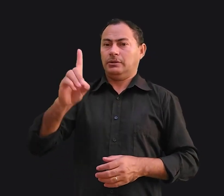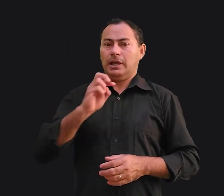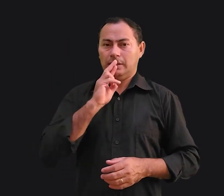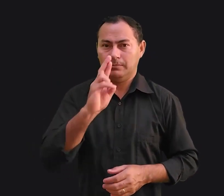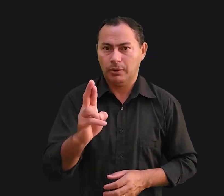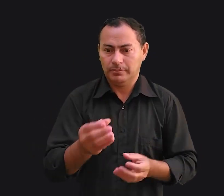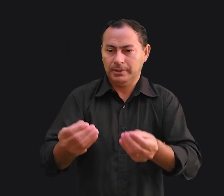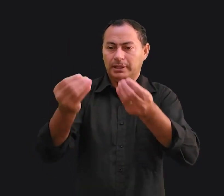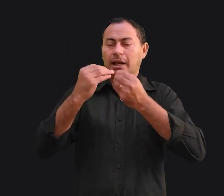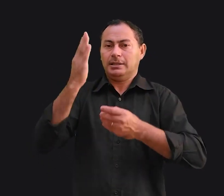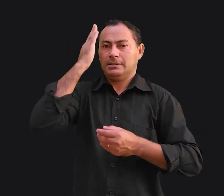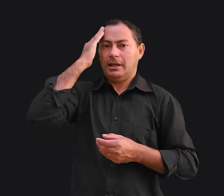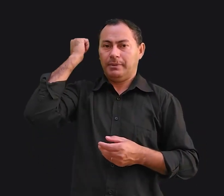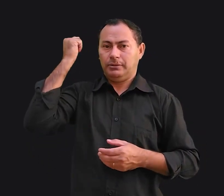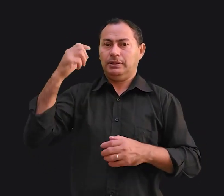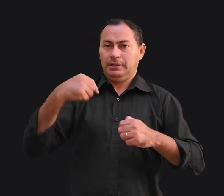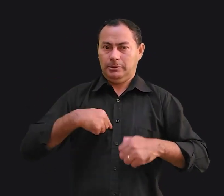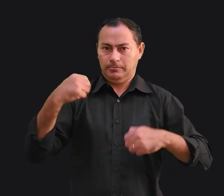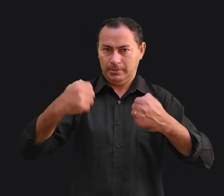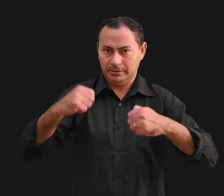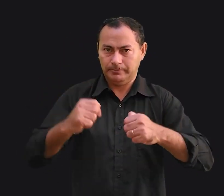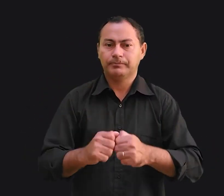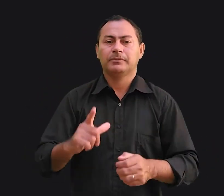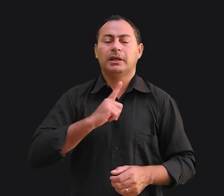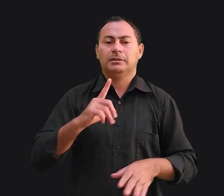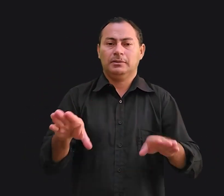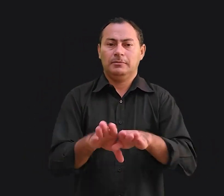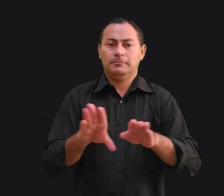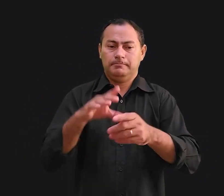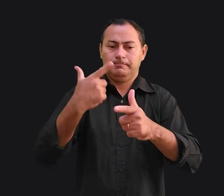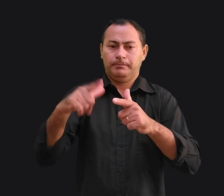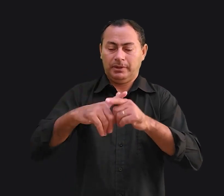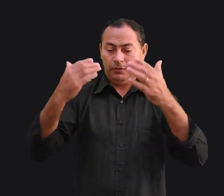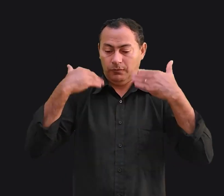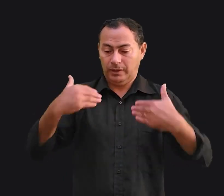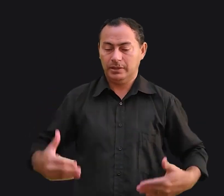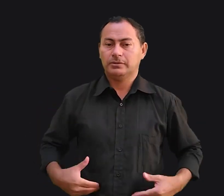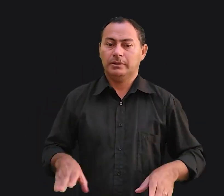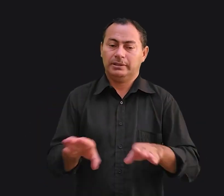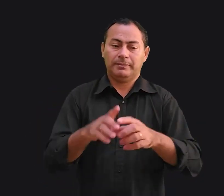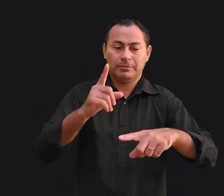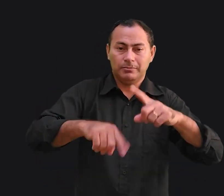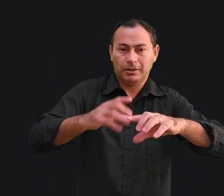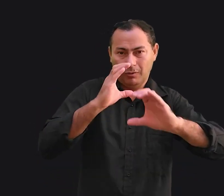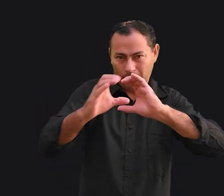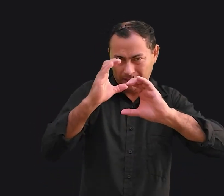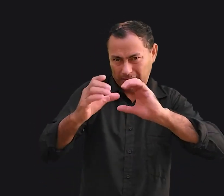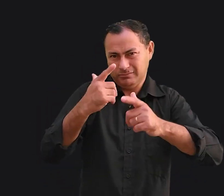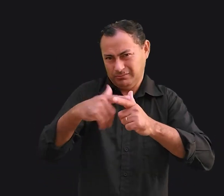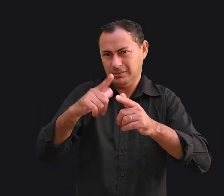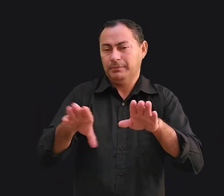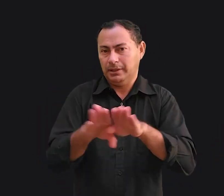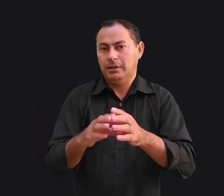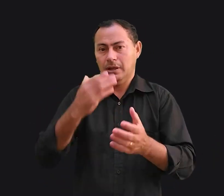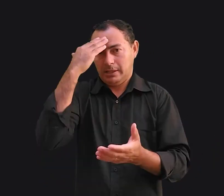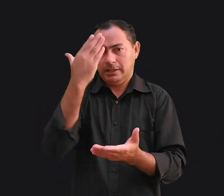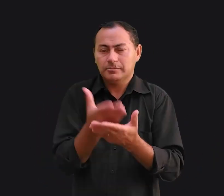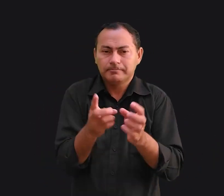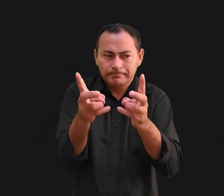responde e me dá a sabedoria que eu preciso. Existem também os problemas físicos de comunicação. Acredito que não percebemos